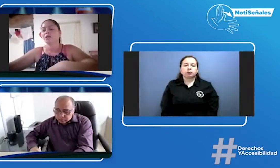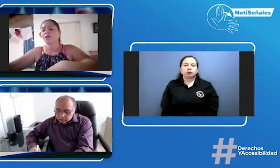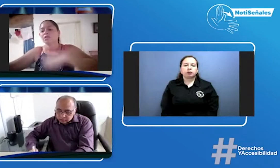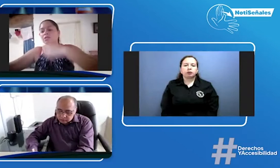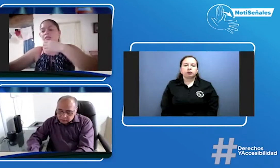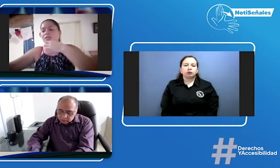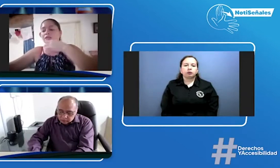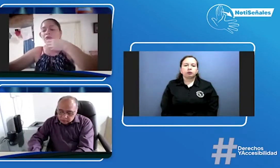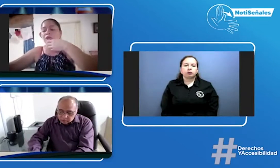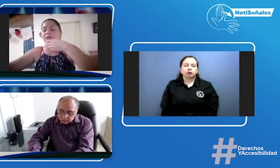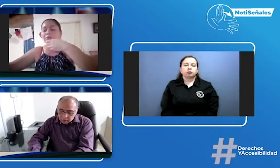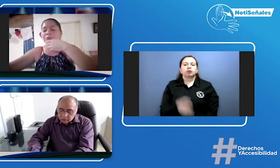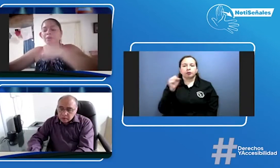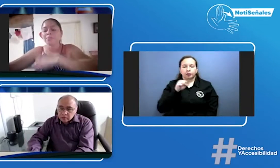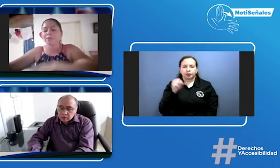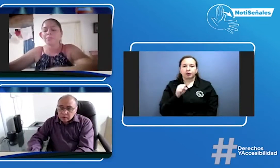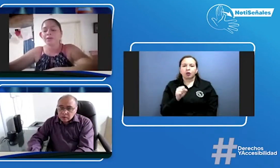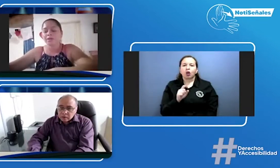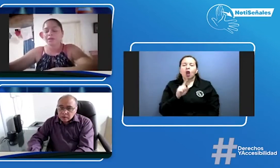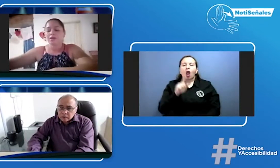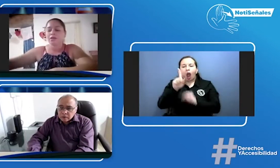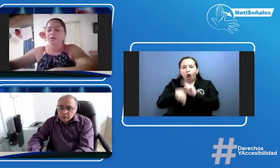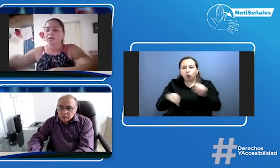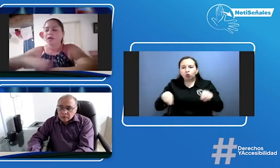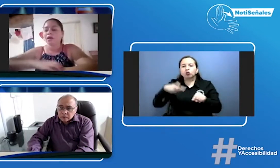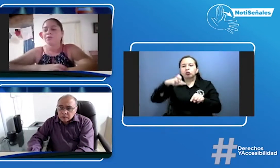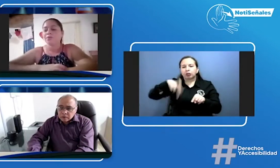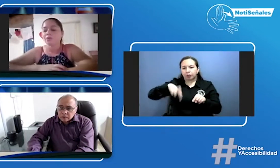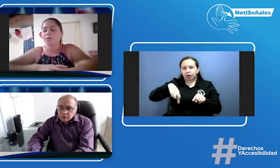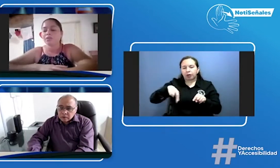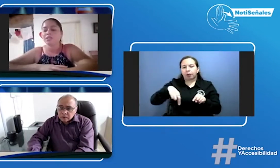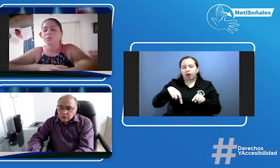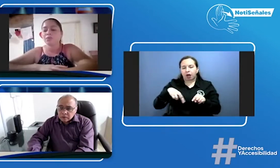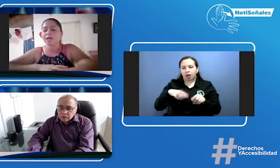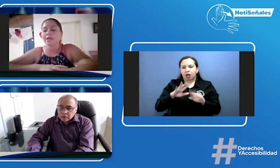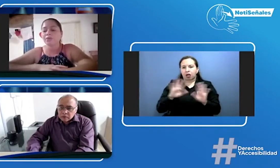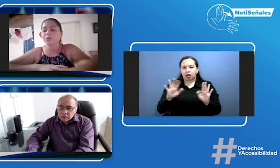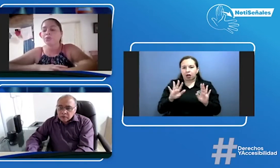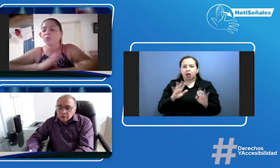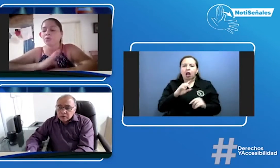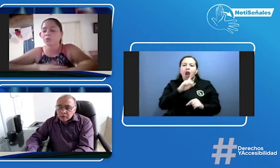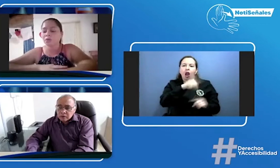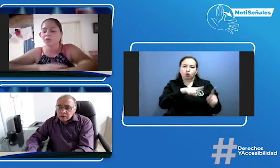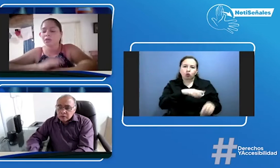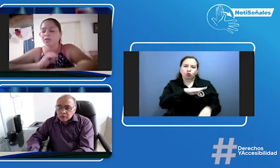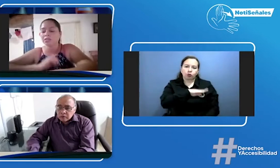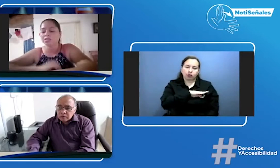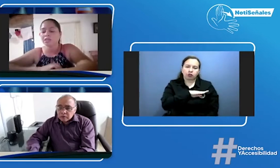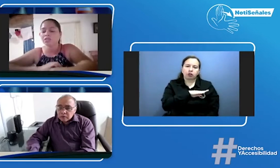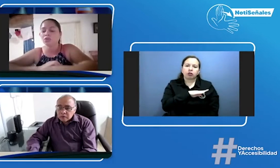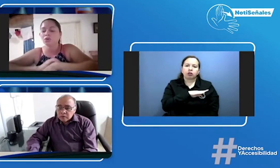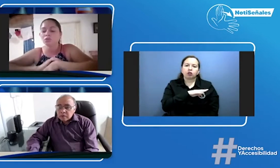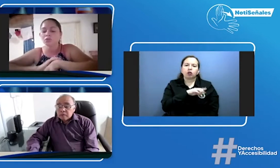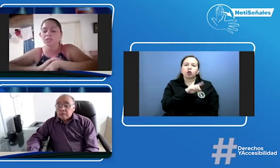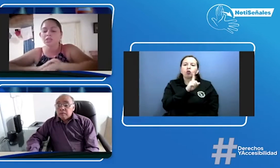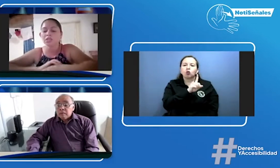sí señor hay unos en primaria hay en secundaria hay uno en sexto otro el séptimo